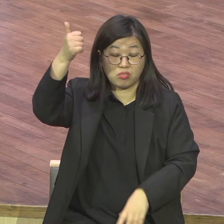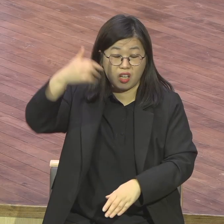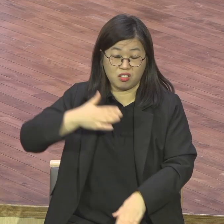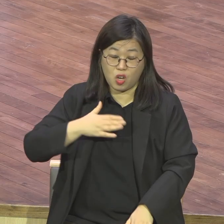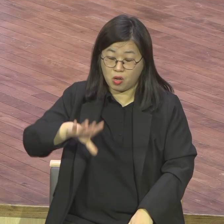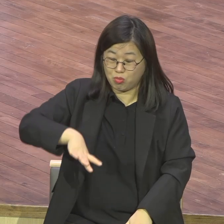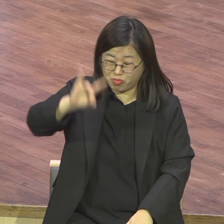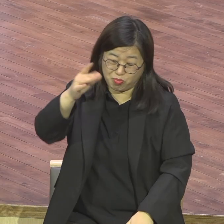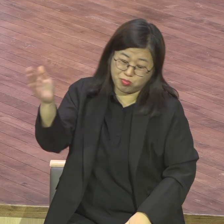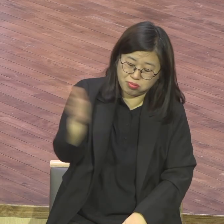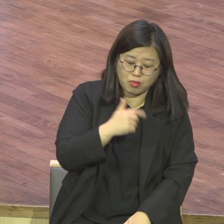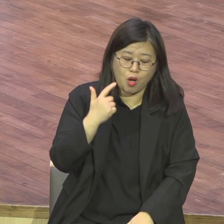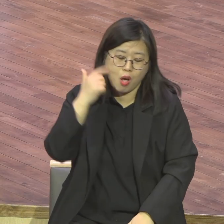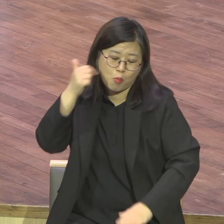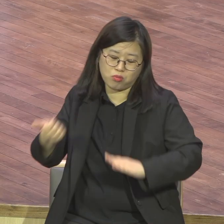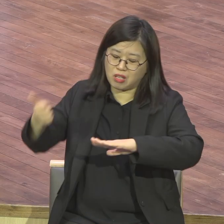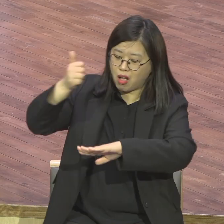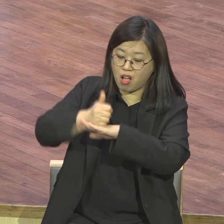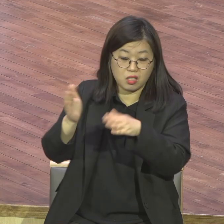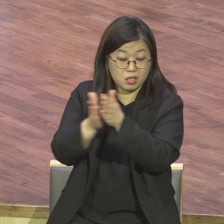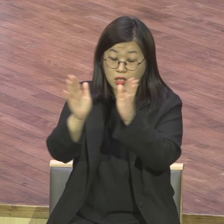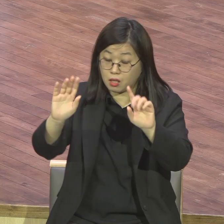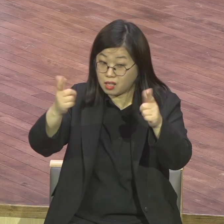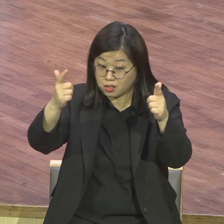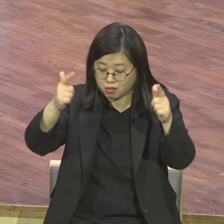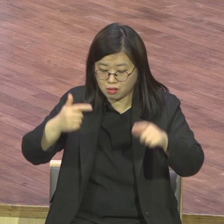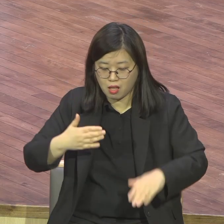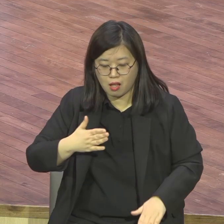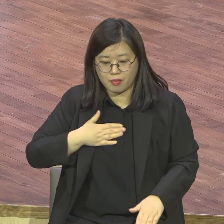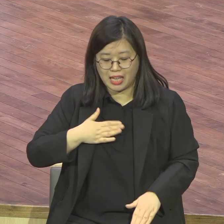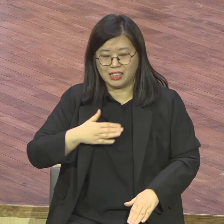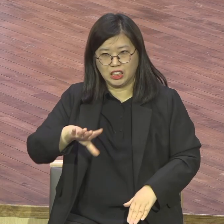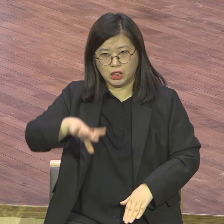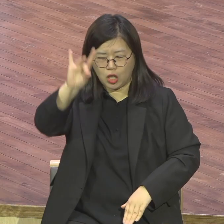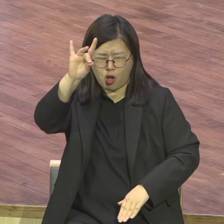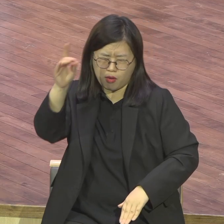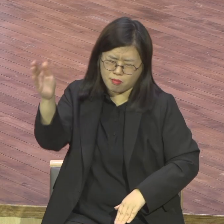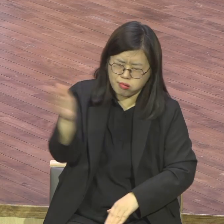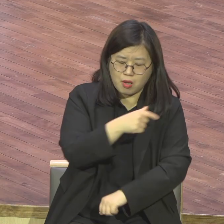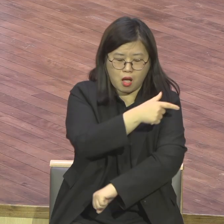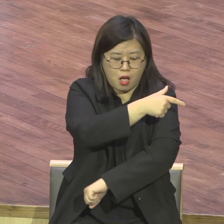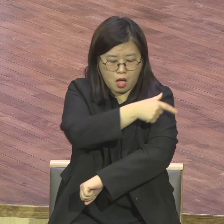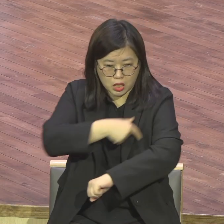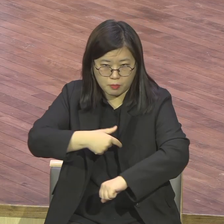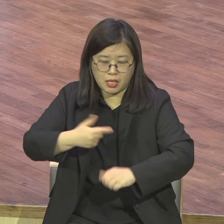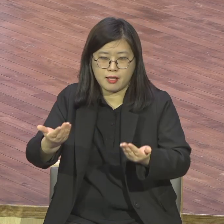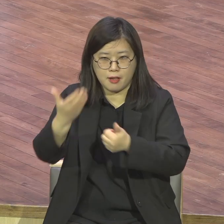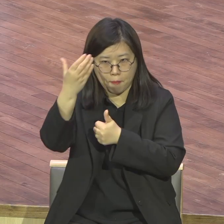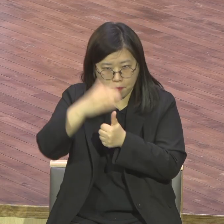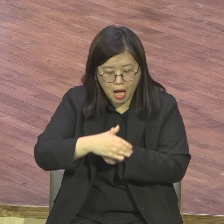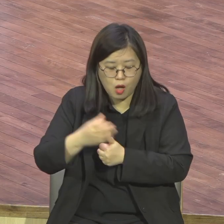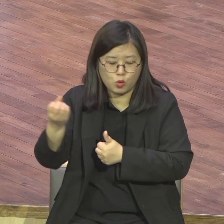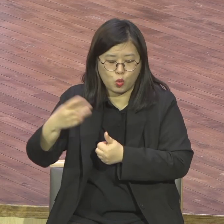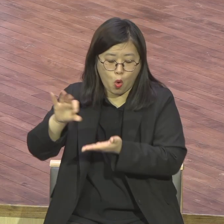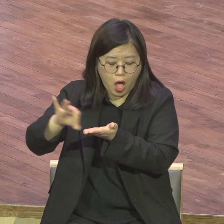교회에서 바닥부터 다 이렇게 하는 사람 별로 없어요. 그래서 이제 내가 볼 때 장로님들이